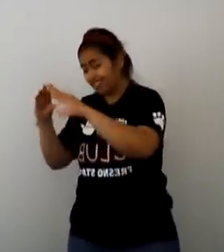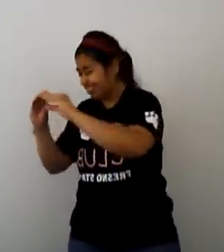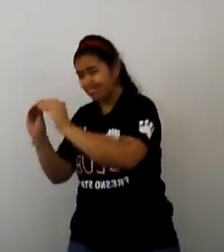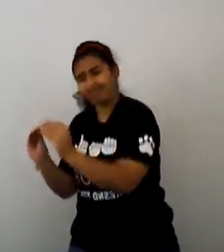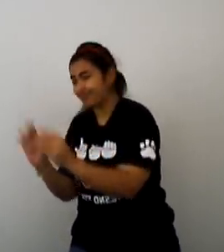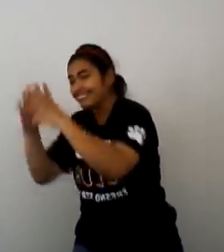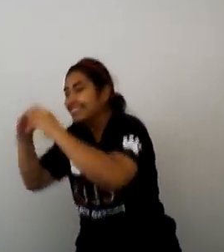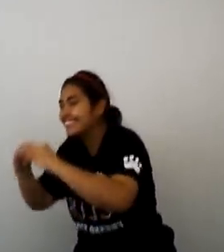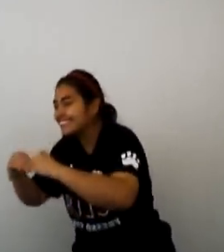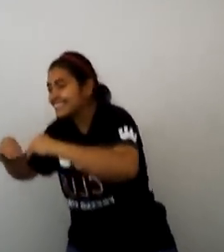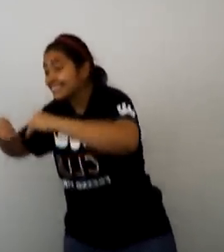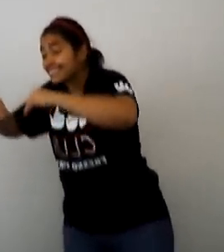Recuerda yo